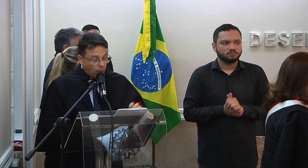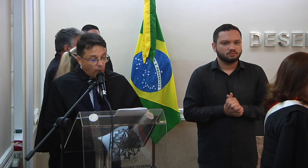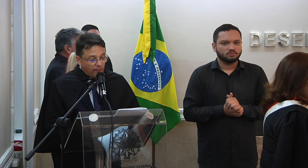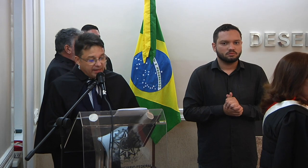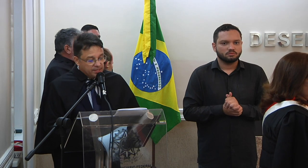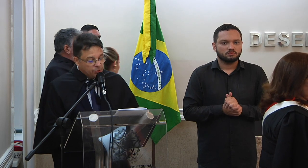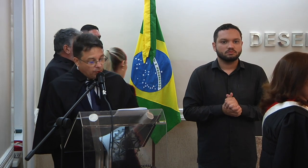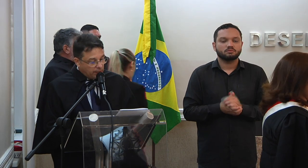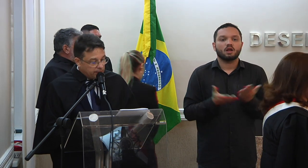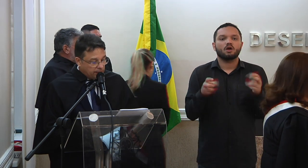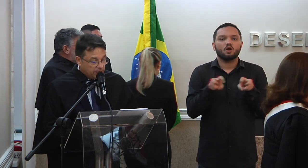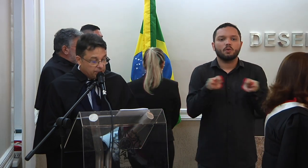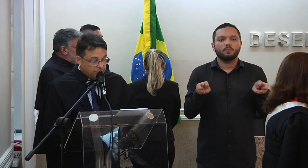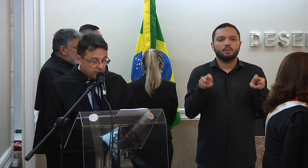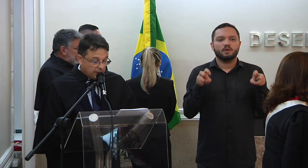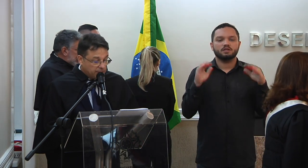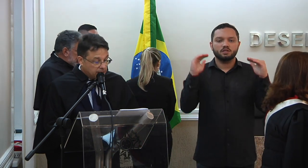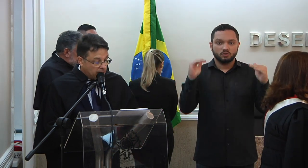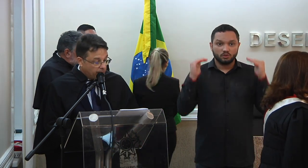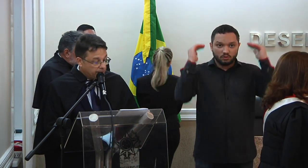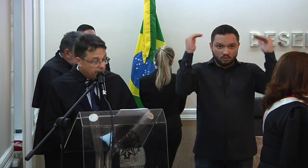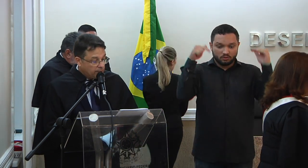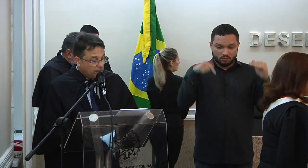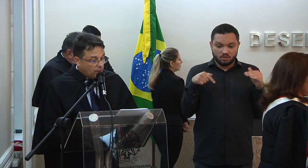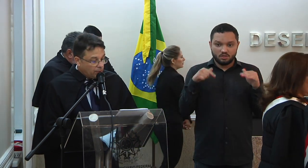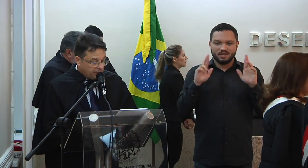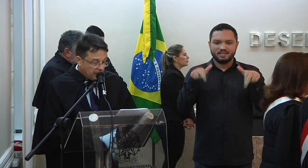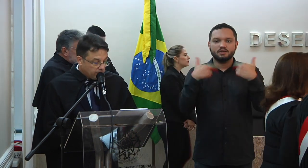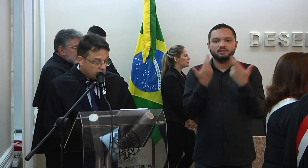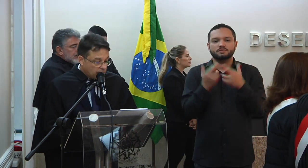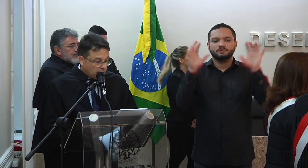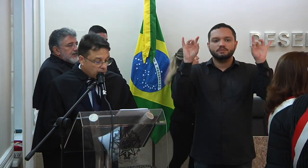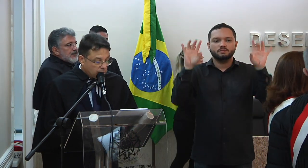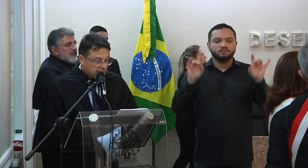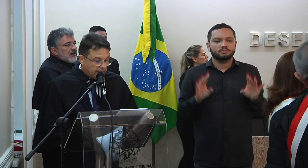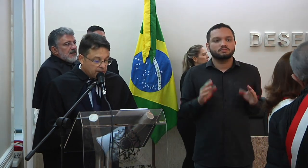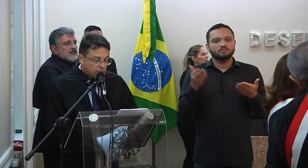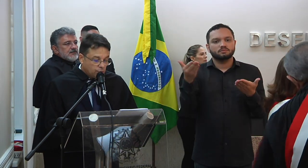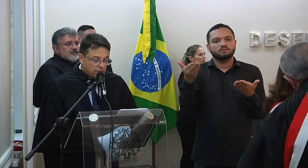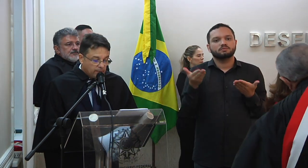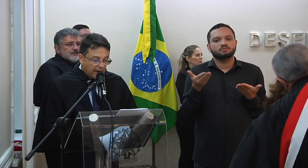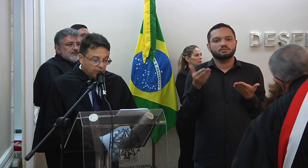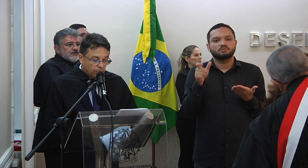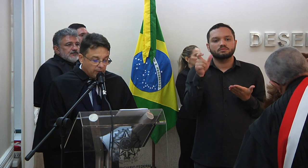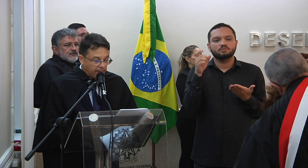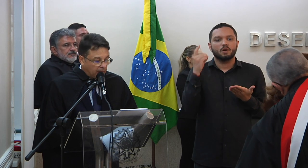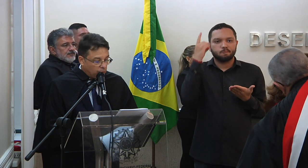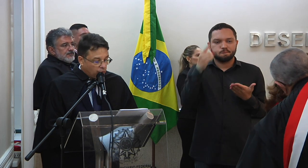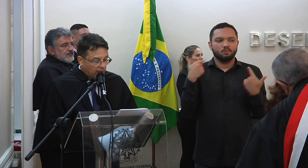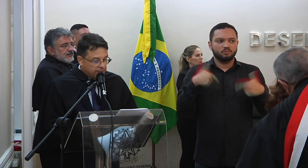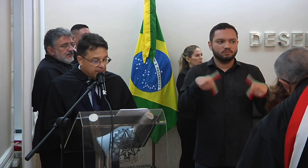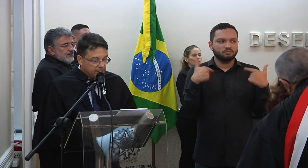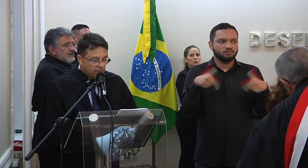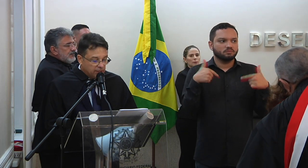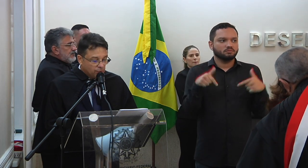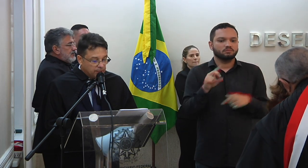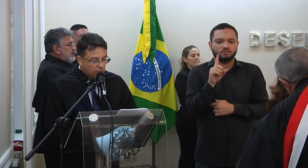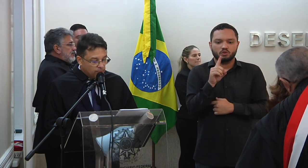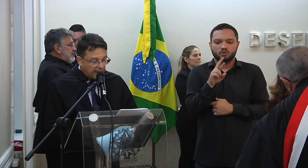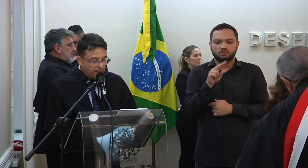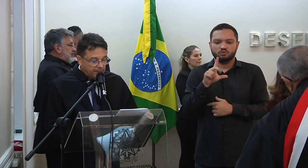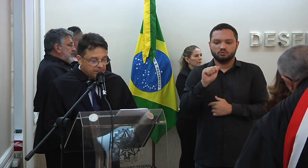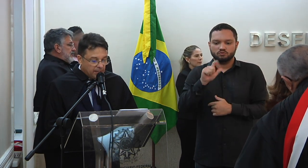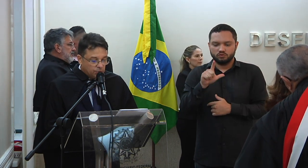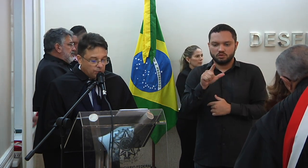Para compor a moesa de honra desta cerimônia, convidamos, sua excelência, o senhor desembargador do trabalho, Durval César de